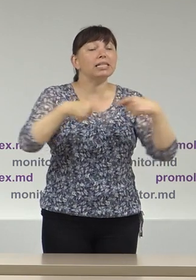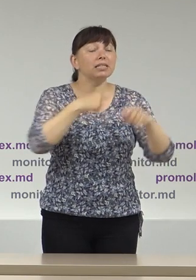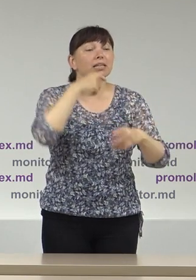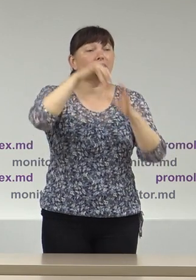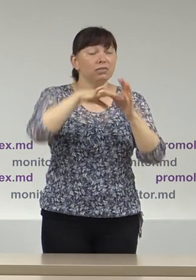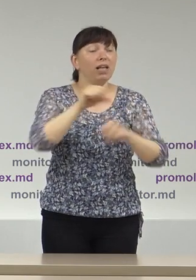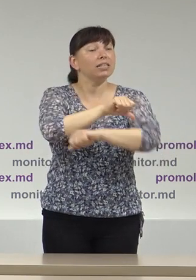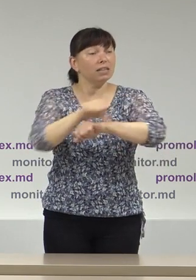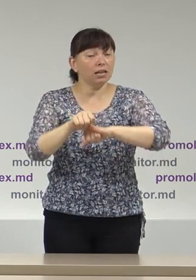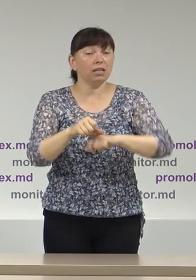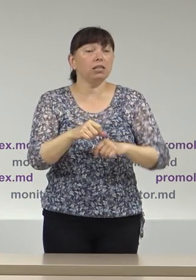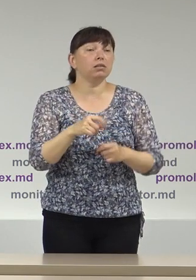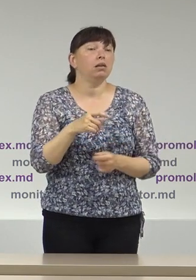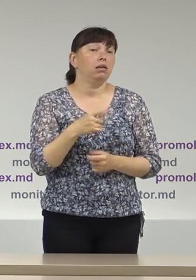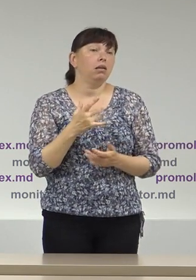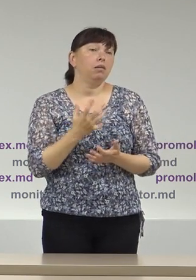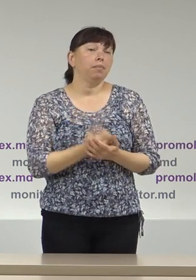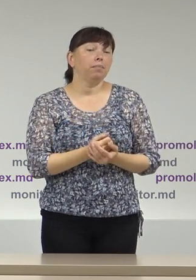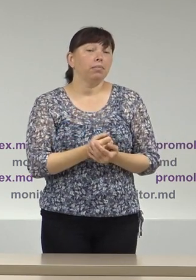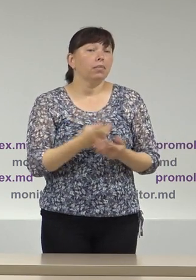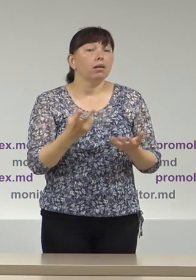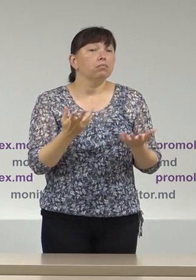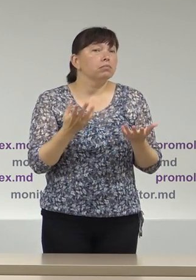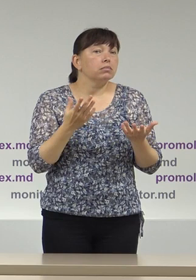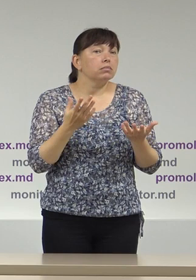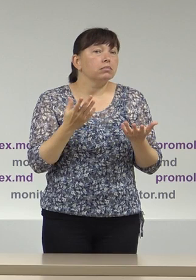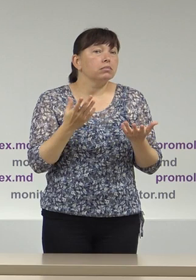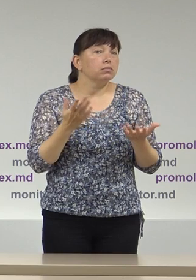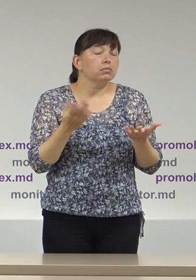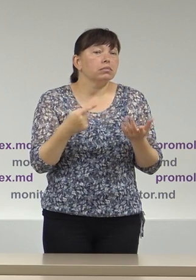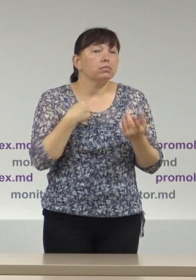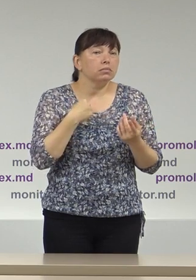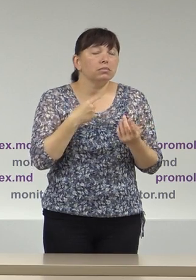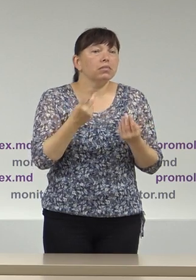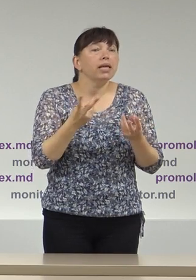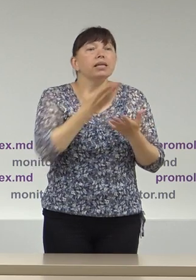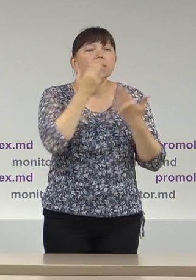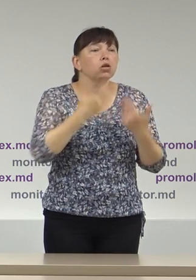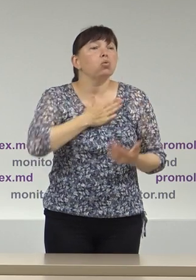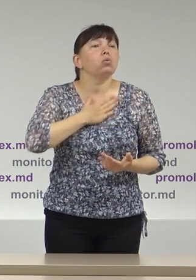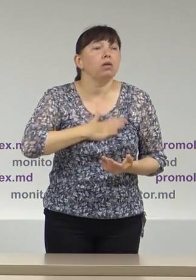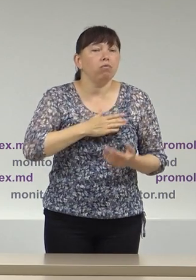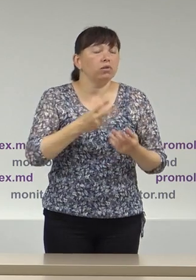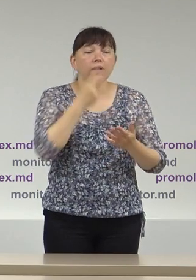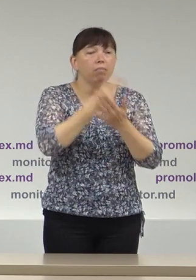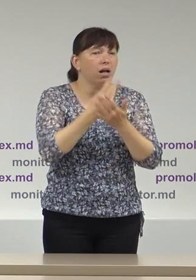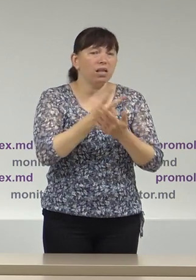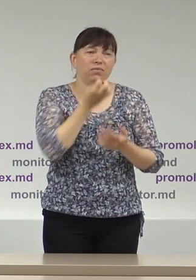asupra unei situații care nu dă bine, nu arată tocmai bine.